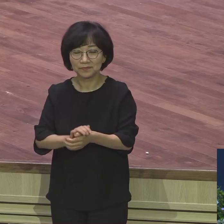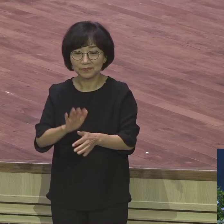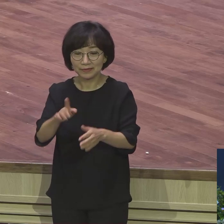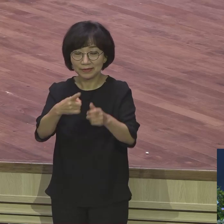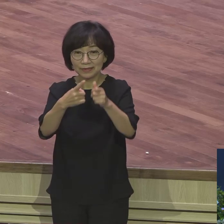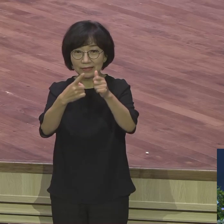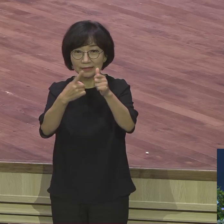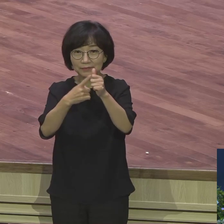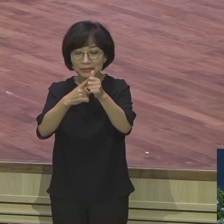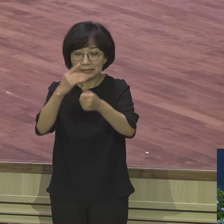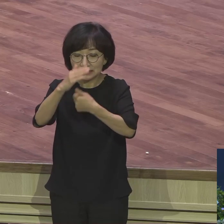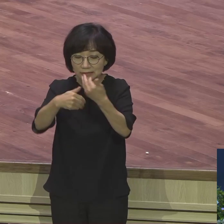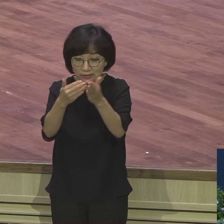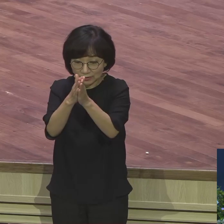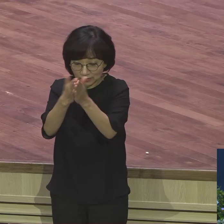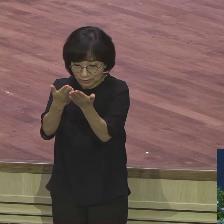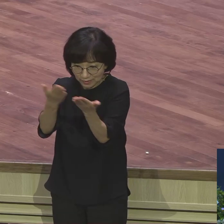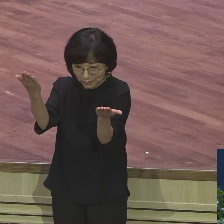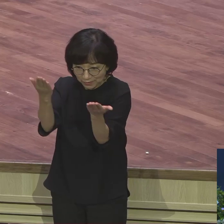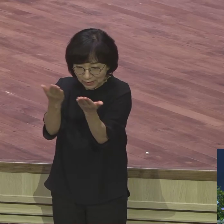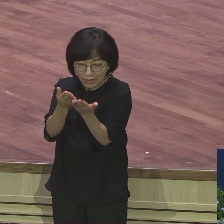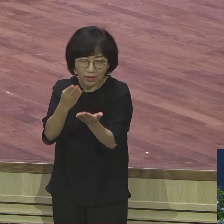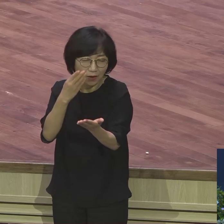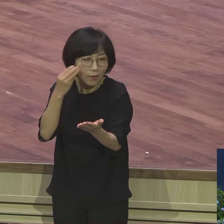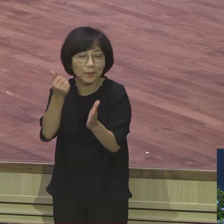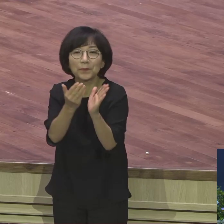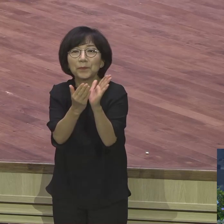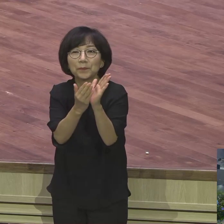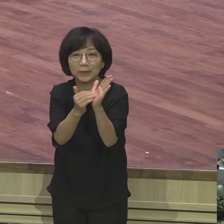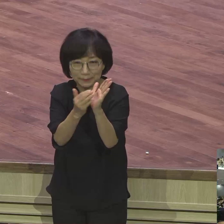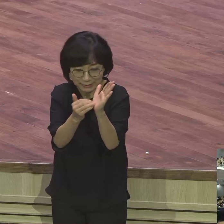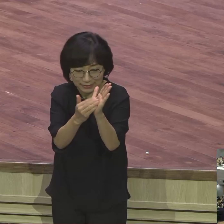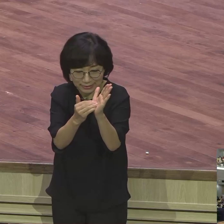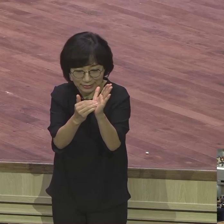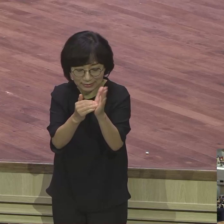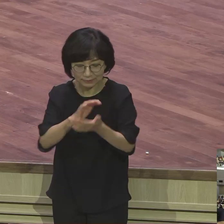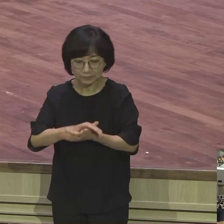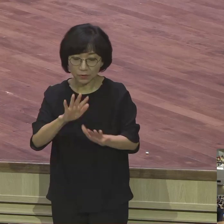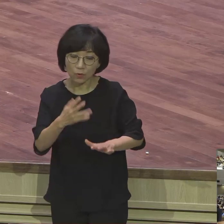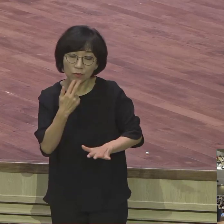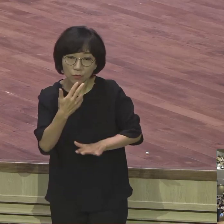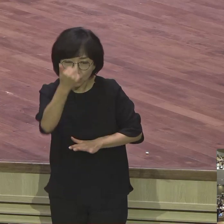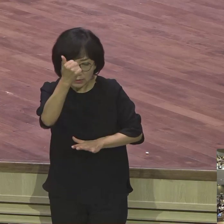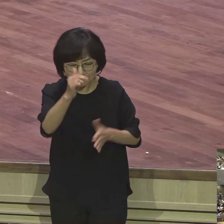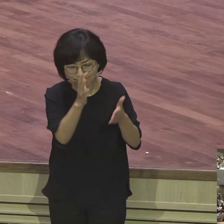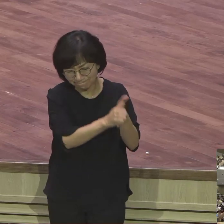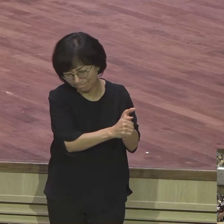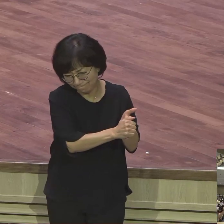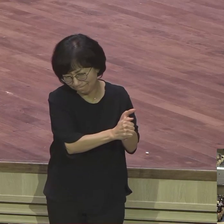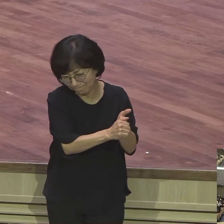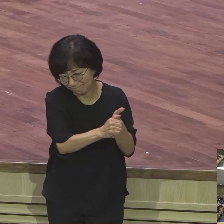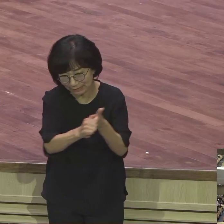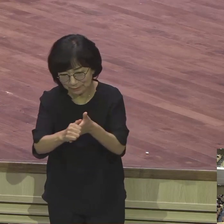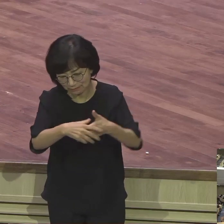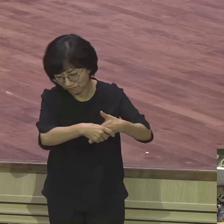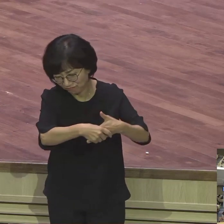비밀입니다. 자 1, 2절을 봅니다. 요셉이 끌려 애굽에 내려가며 바르시나 친일의장